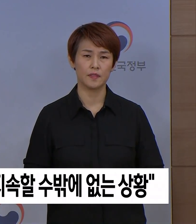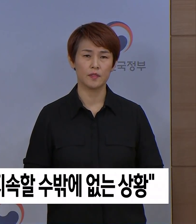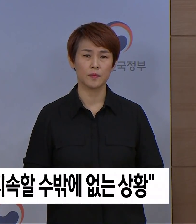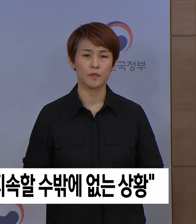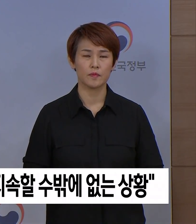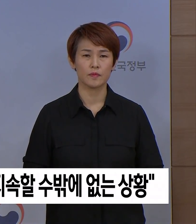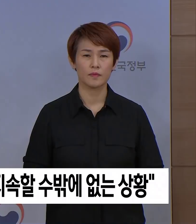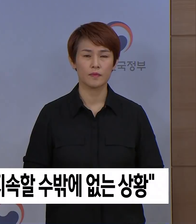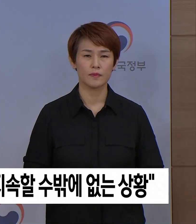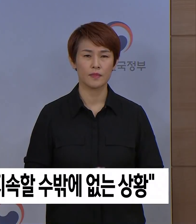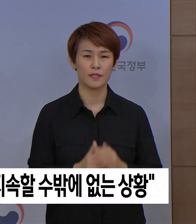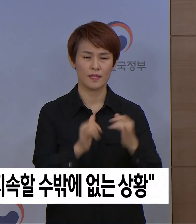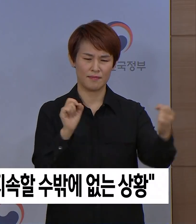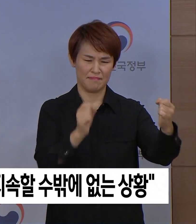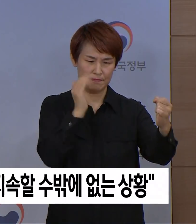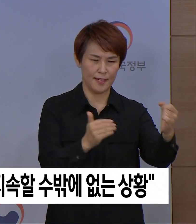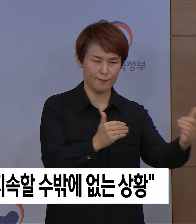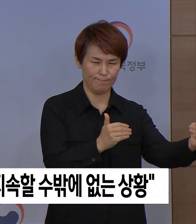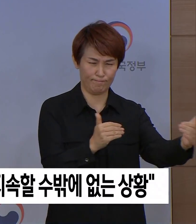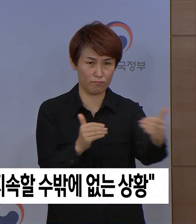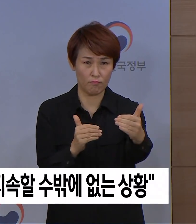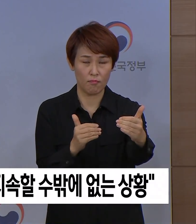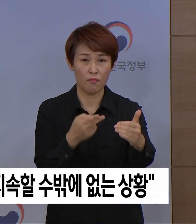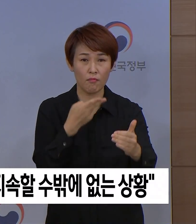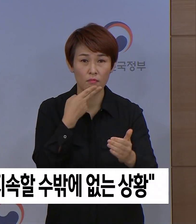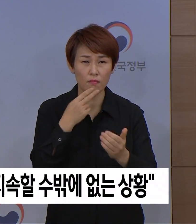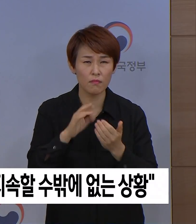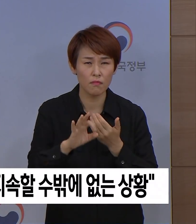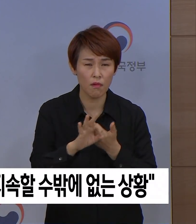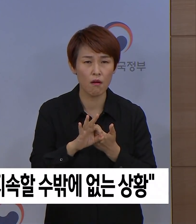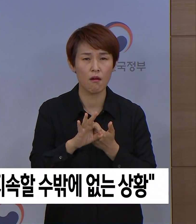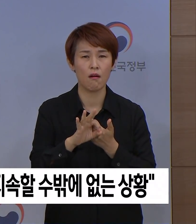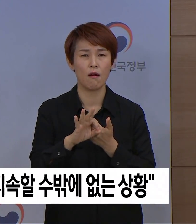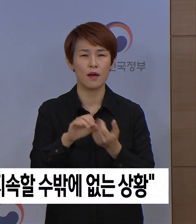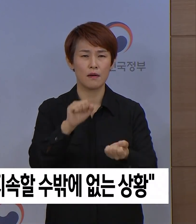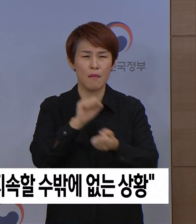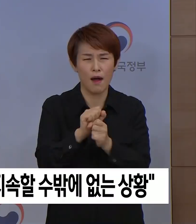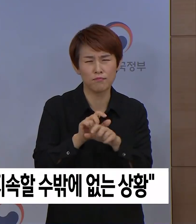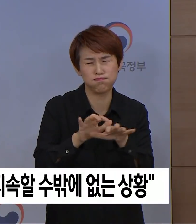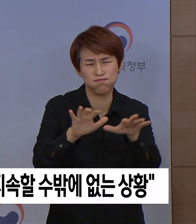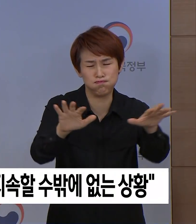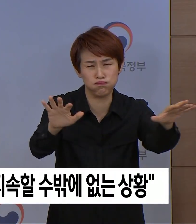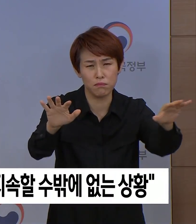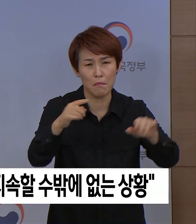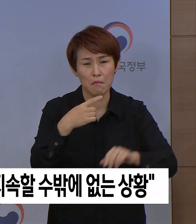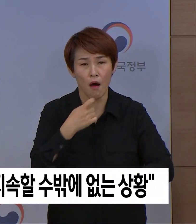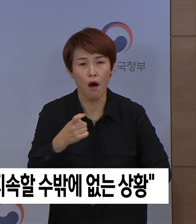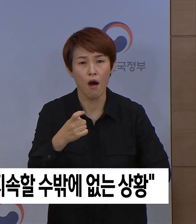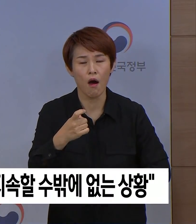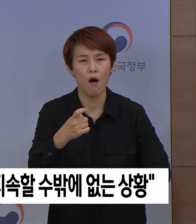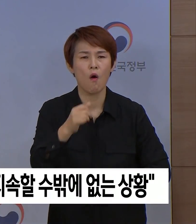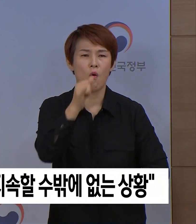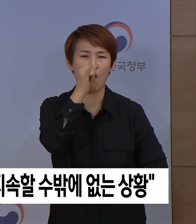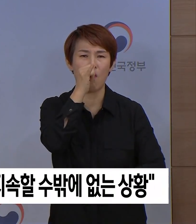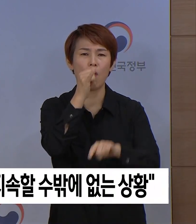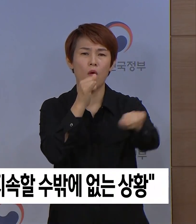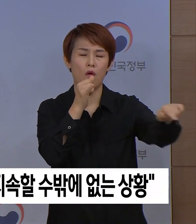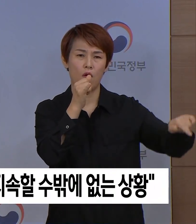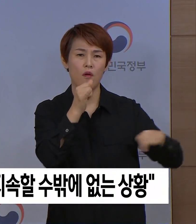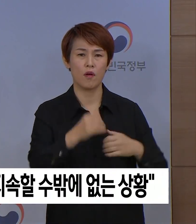사회적 거리두기를 실천하지 않았다면 대량 집단 감염으로 이어질 수 있었던 사례도 있었습니다.